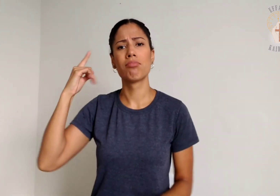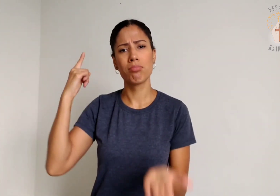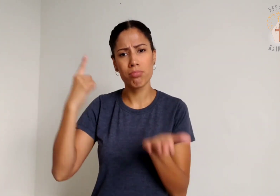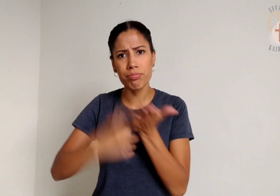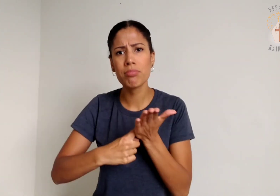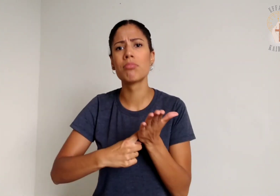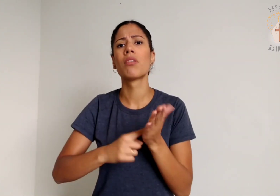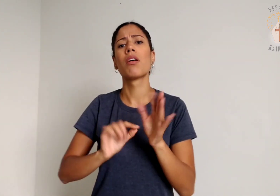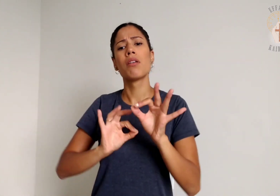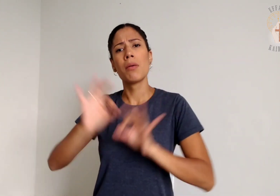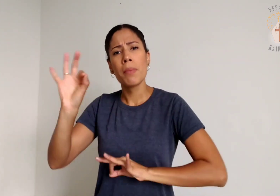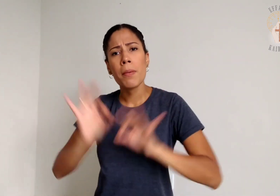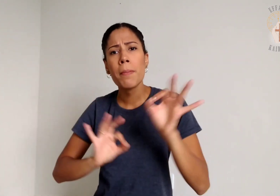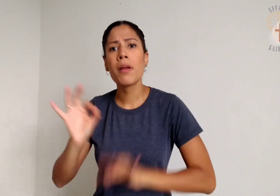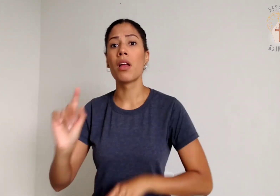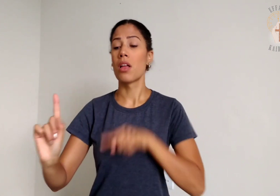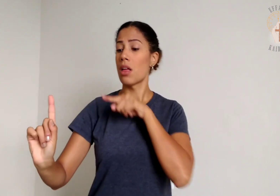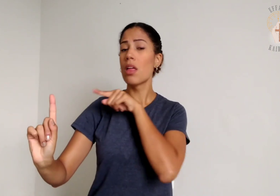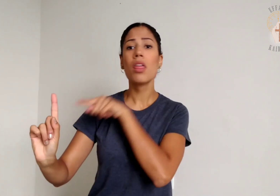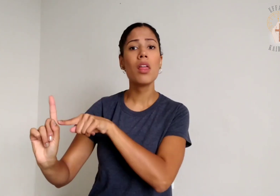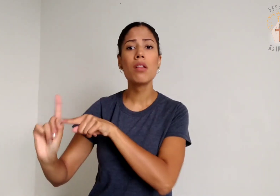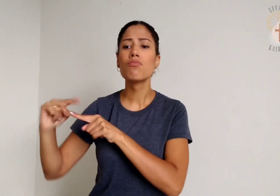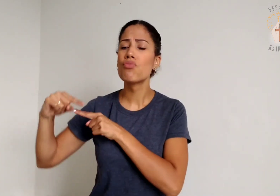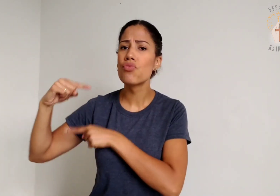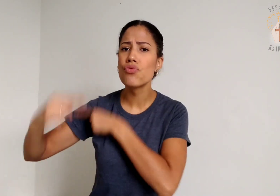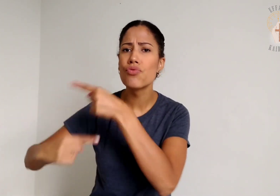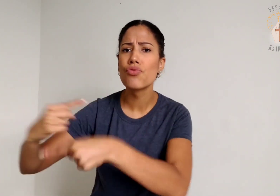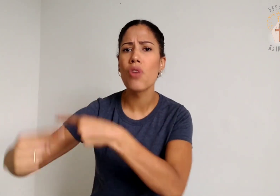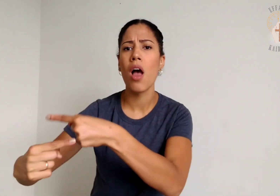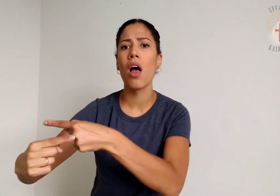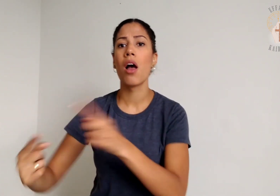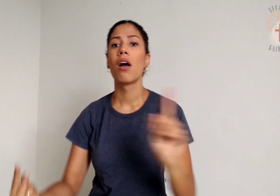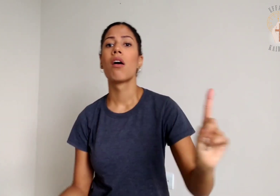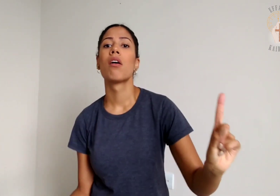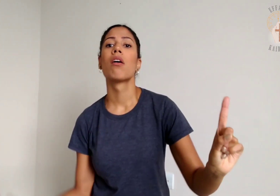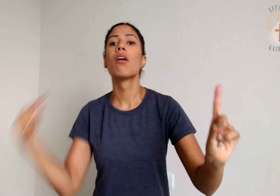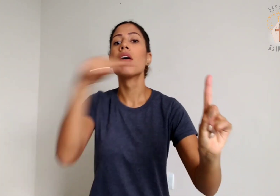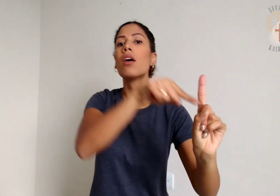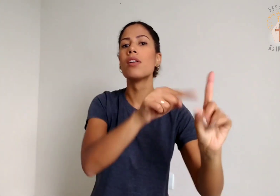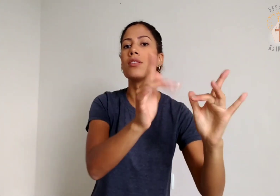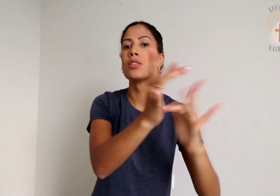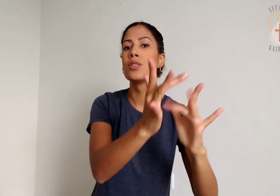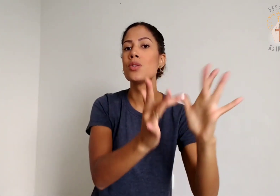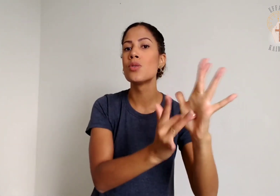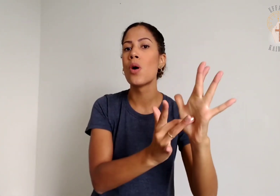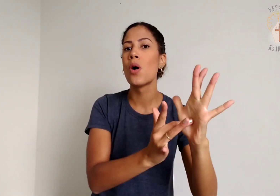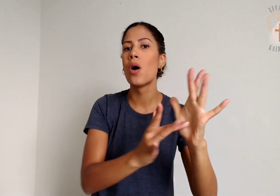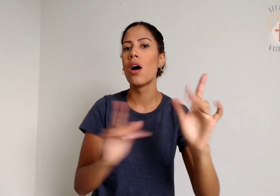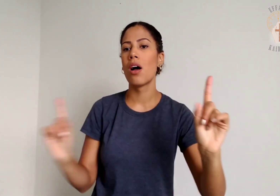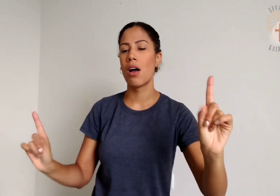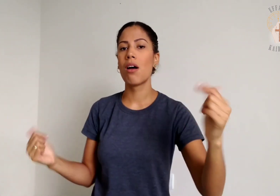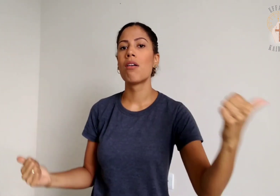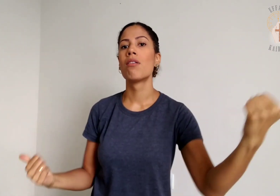solenemente que um de seus descendentes ocuparia o trono.